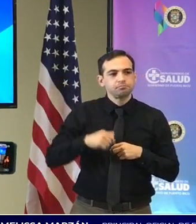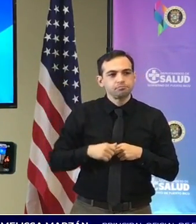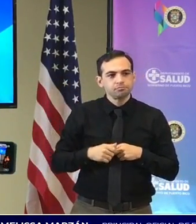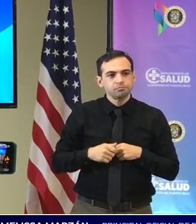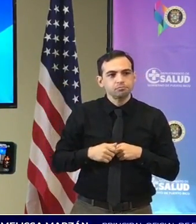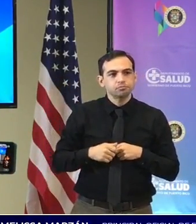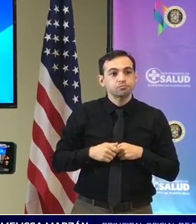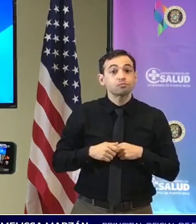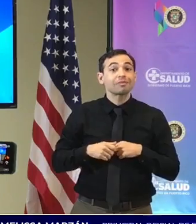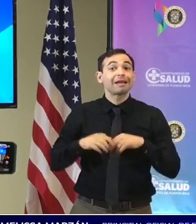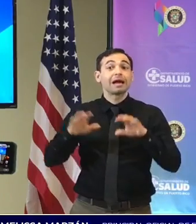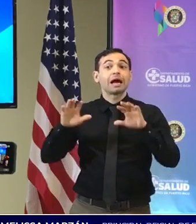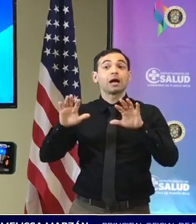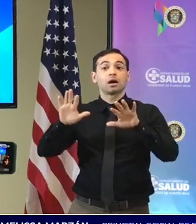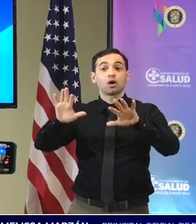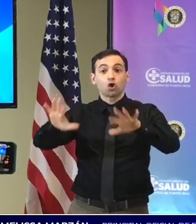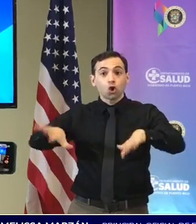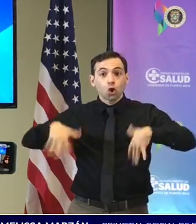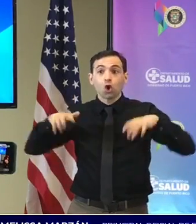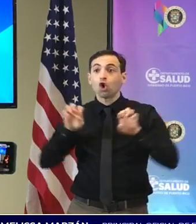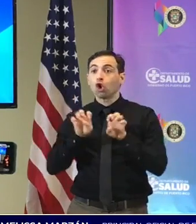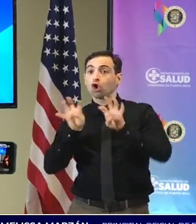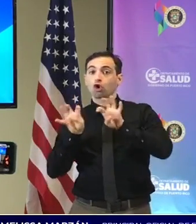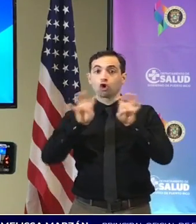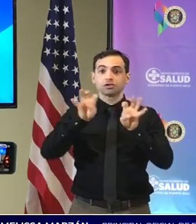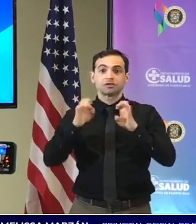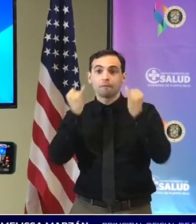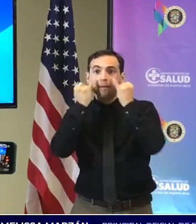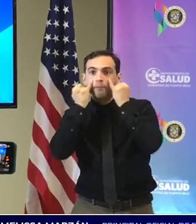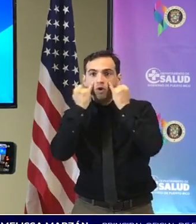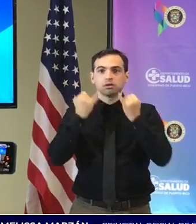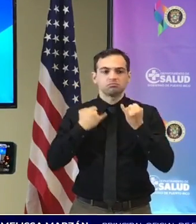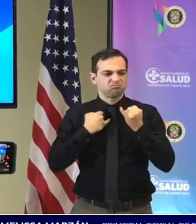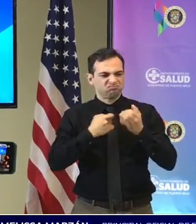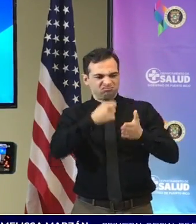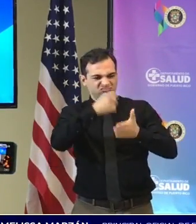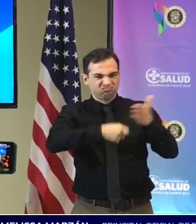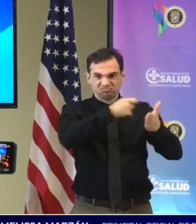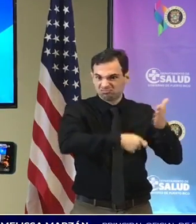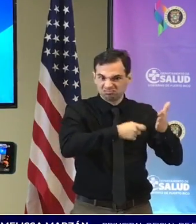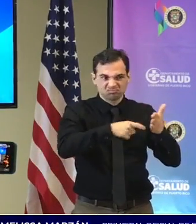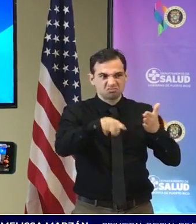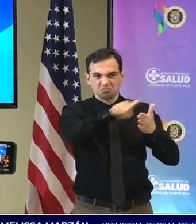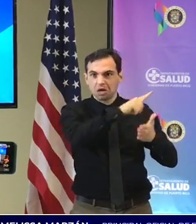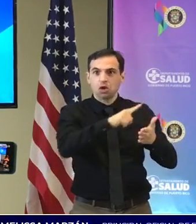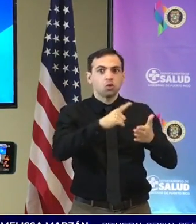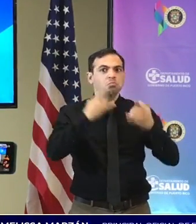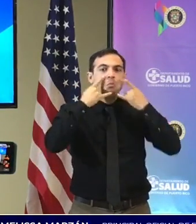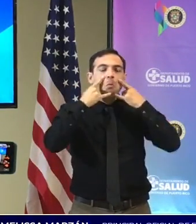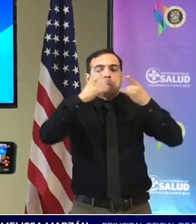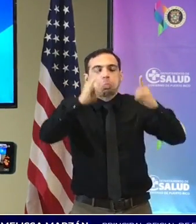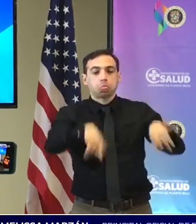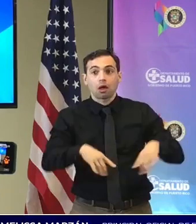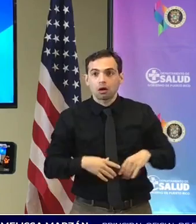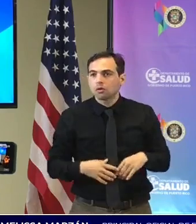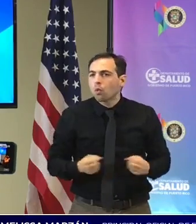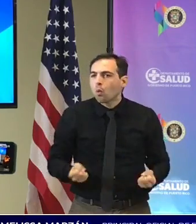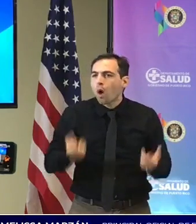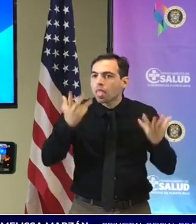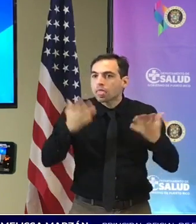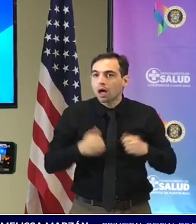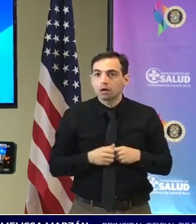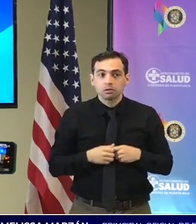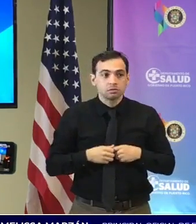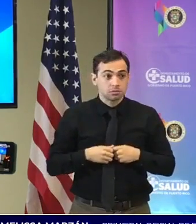emitieron en el concierto de Bad Bunny por el uso de mascarillas y segundo si es correcto hemos hablado del coronavirus pero si es